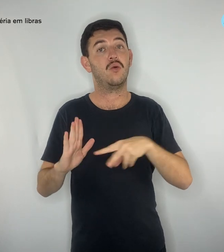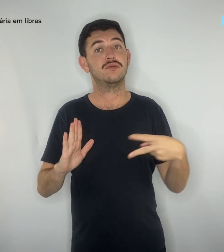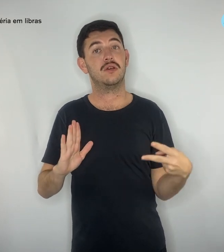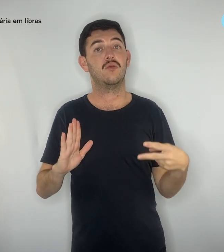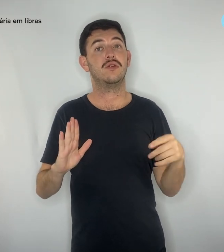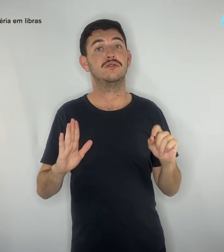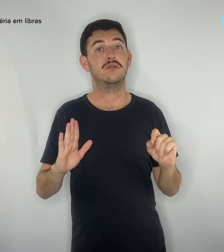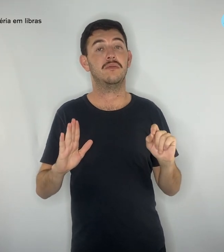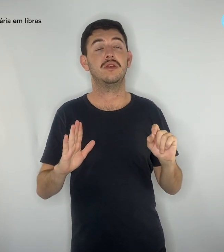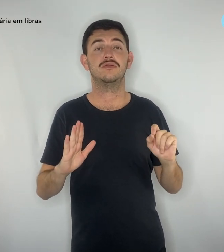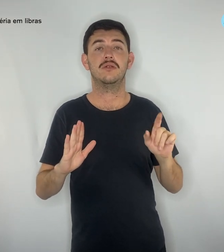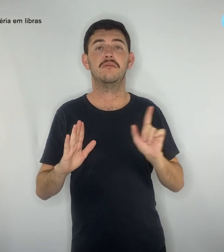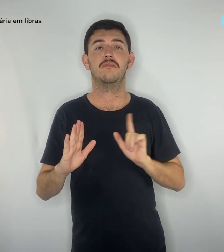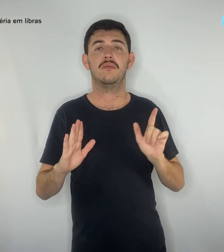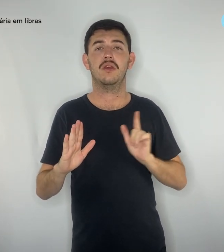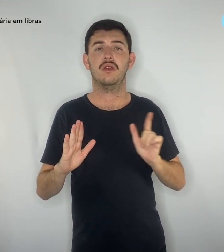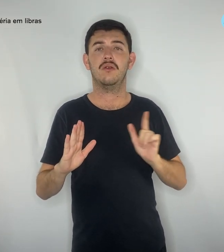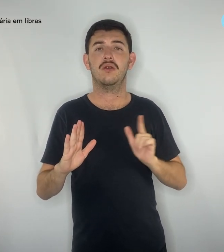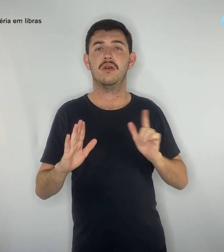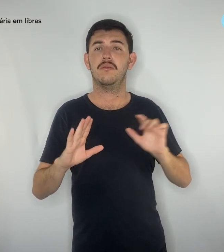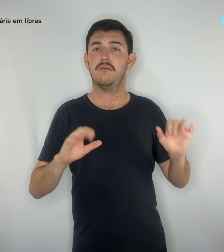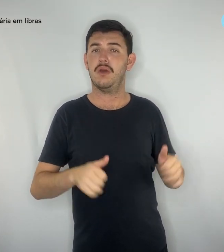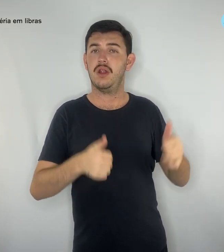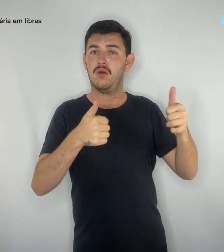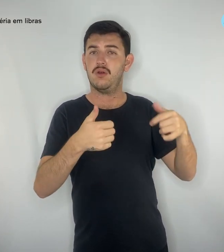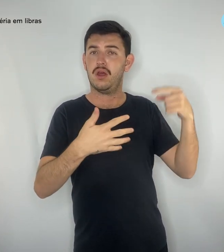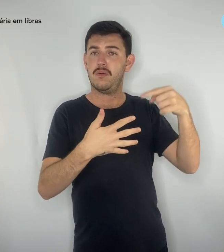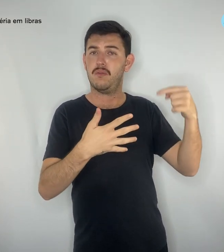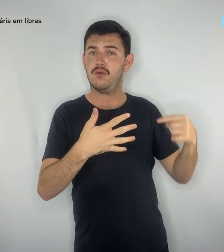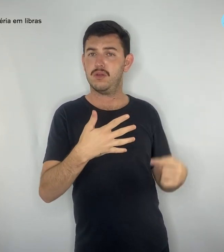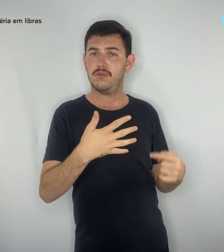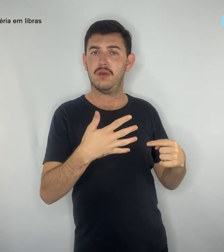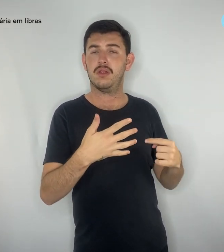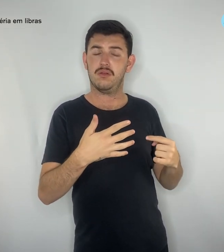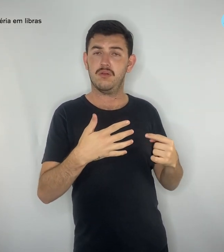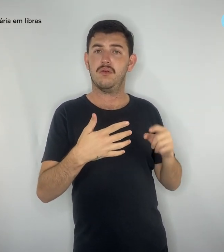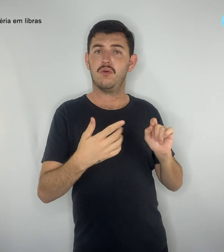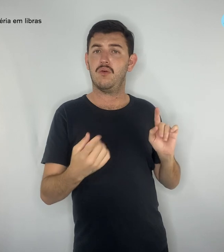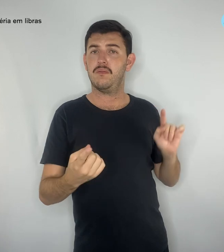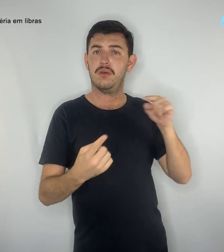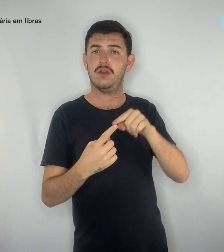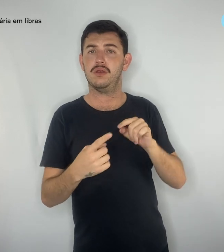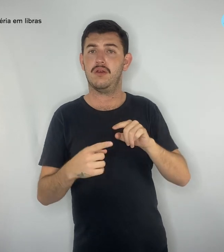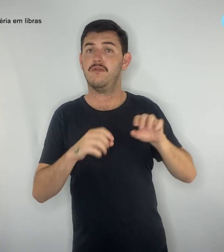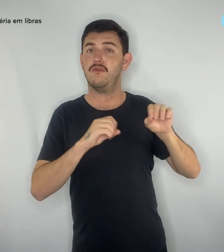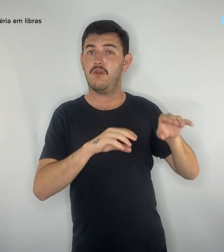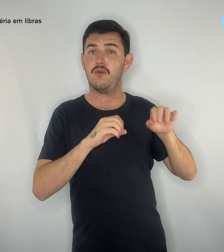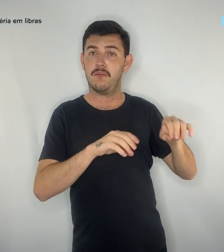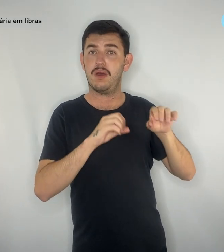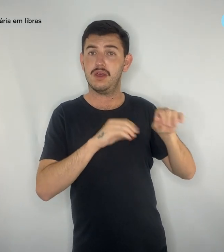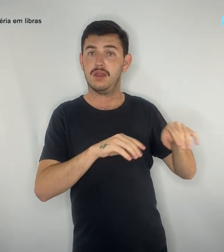apontamento de melhorias para a integração da formação geral com a profissional.